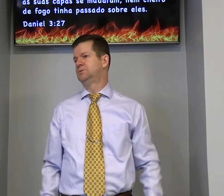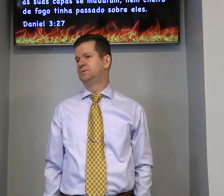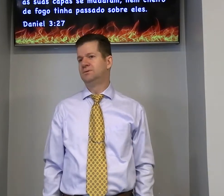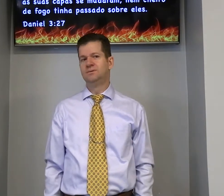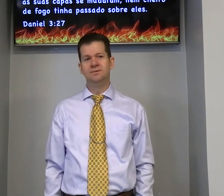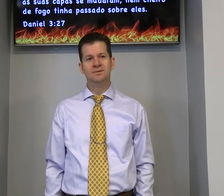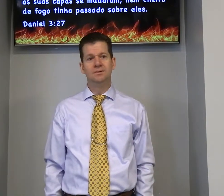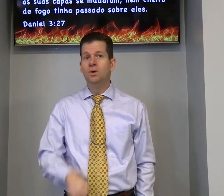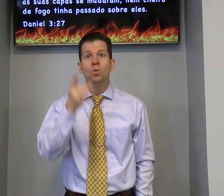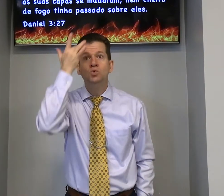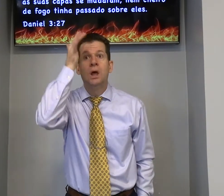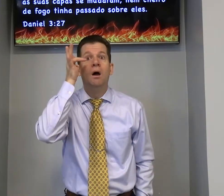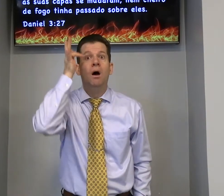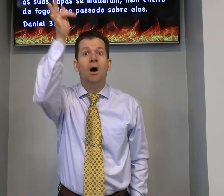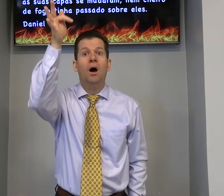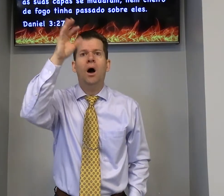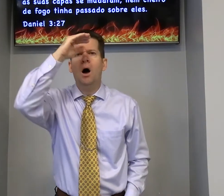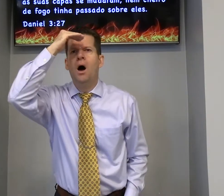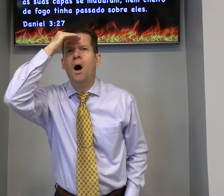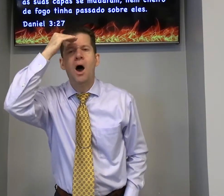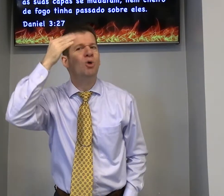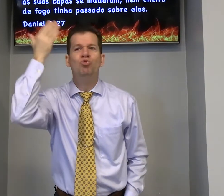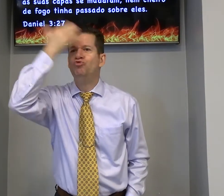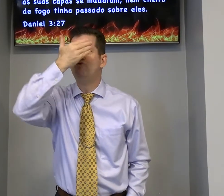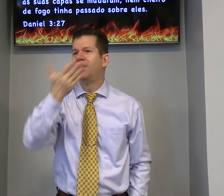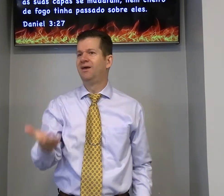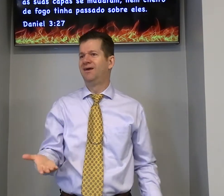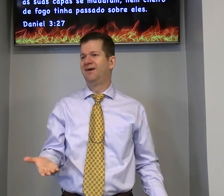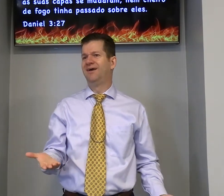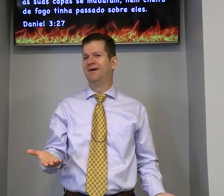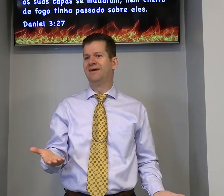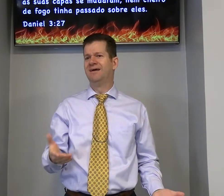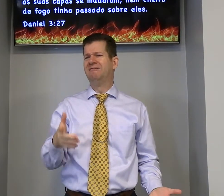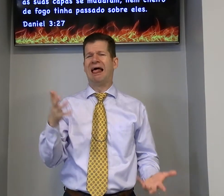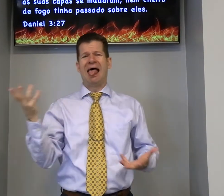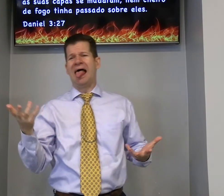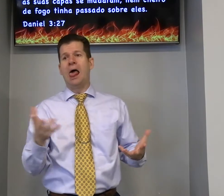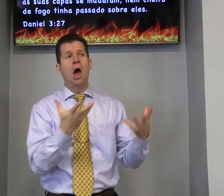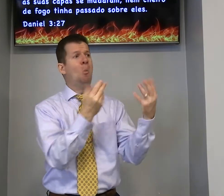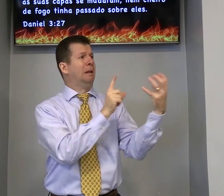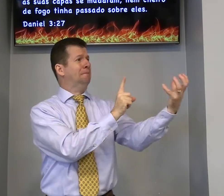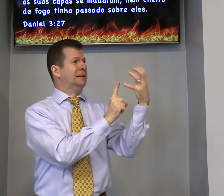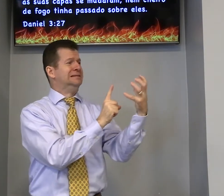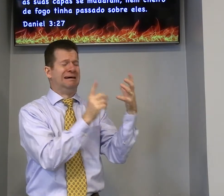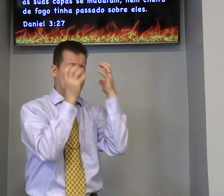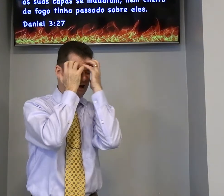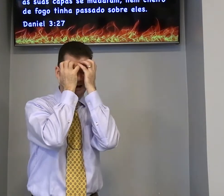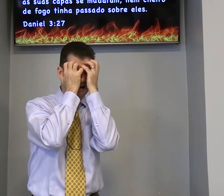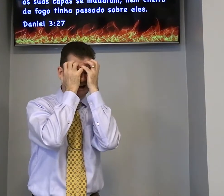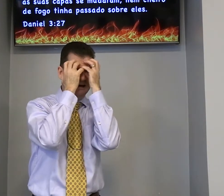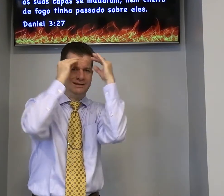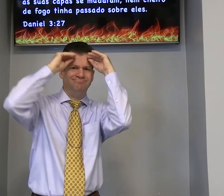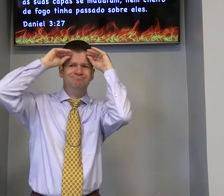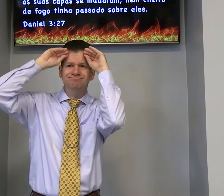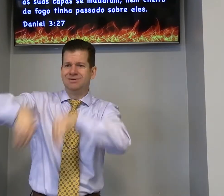bênção você não sabe o futuro você não consegue ver o futuro quando tem pressão